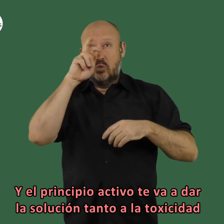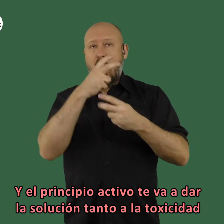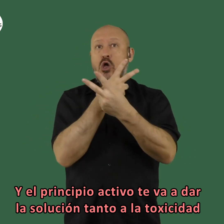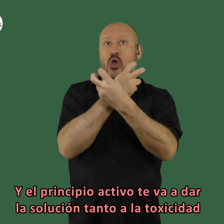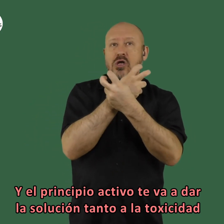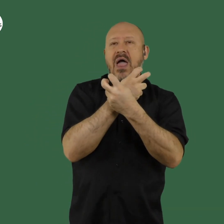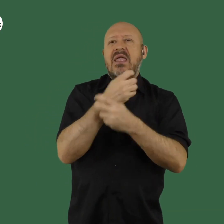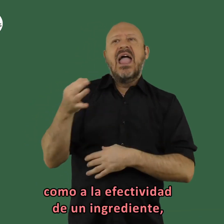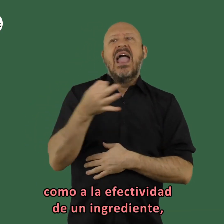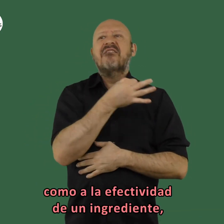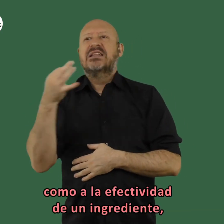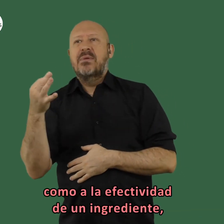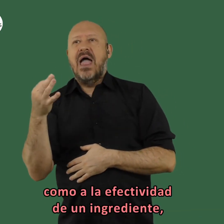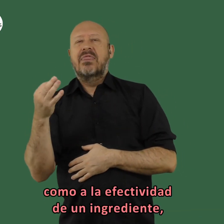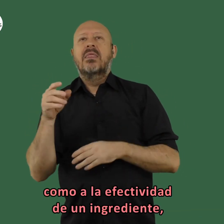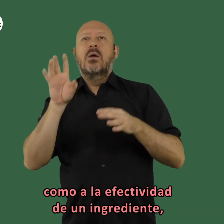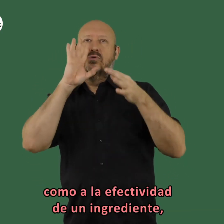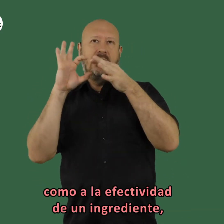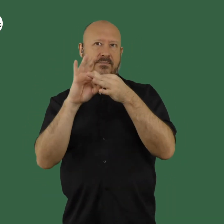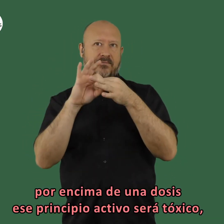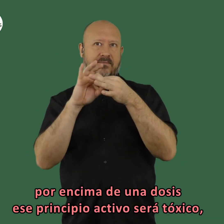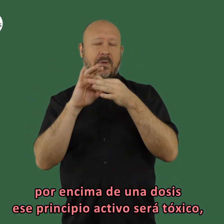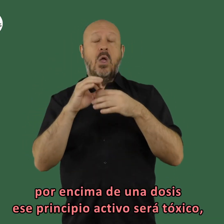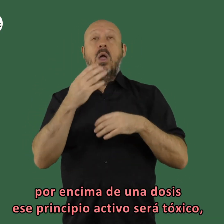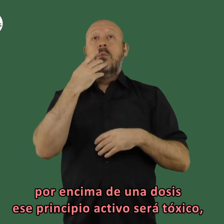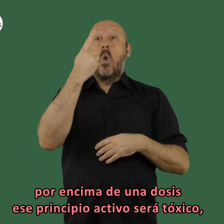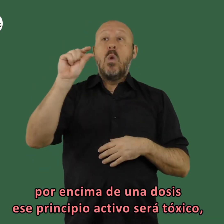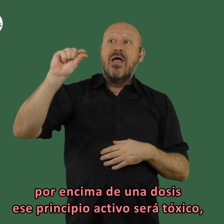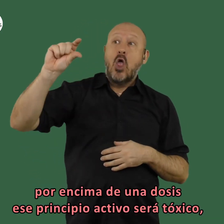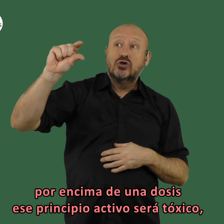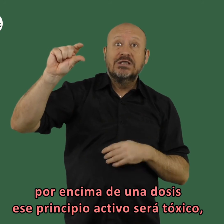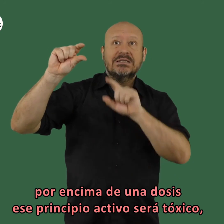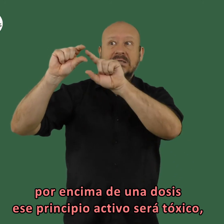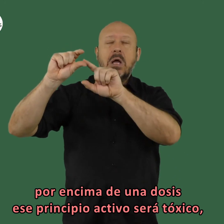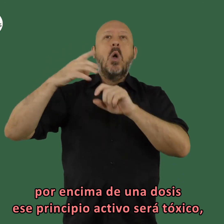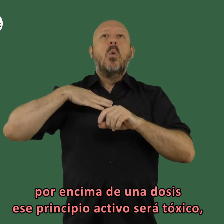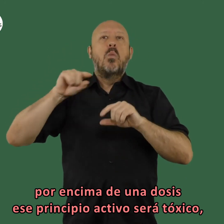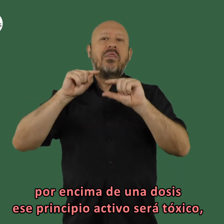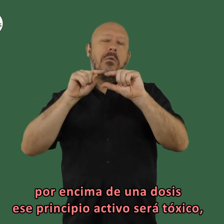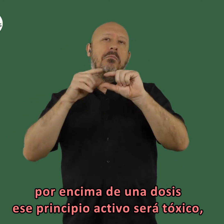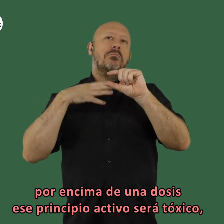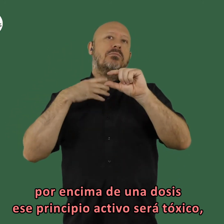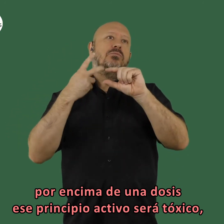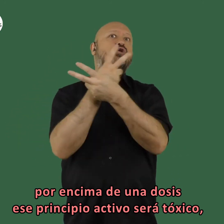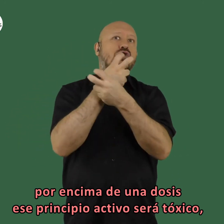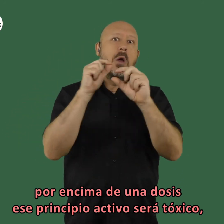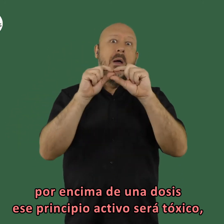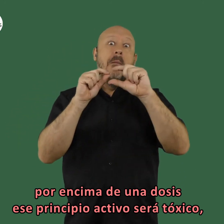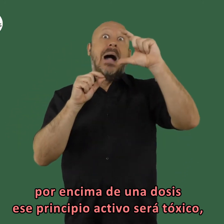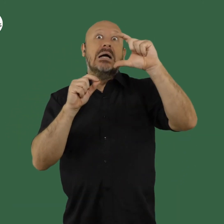tanto a la toxicidad como a la efectividad de un ingrediente por encima de una dosis ese principio activo será